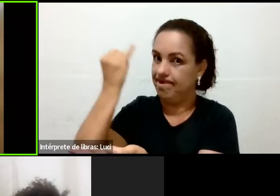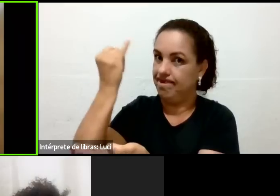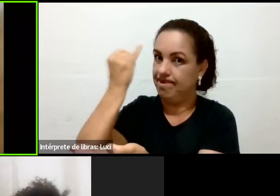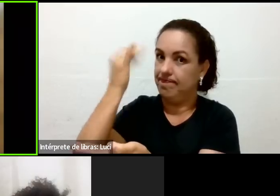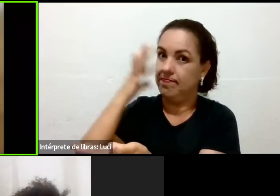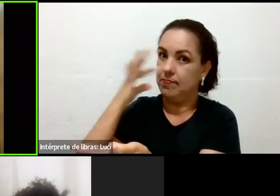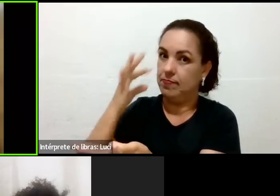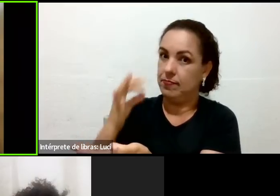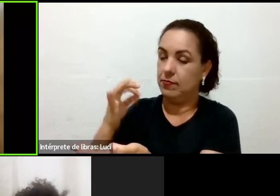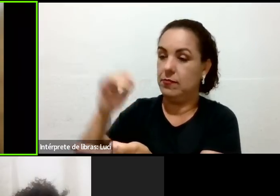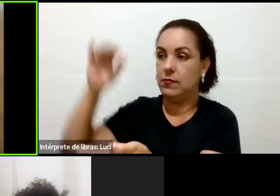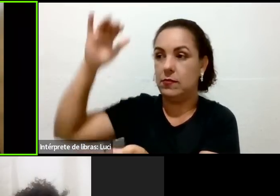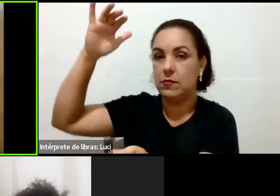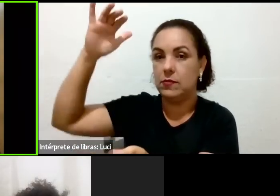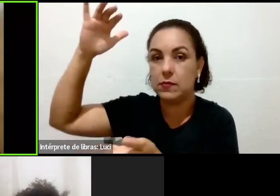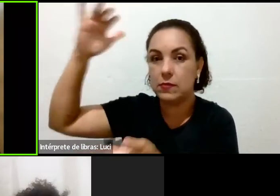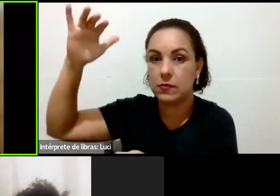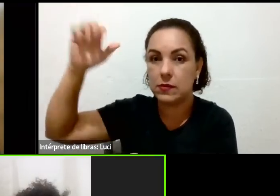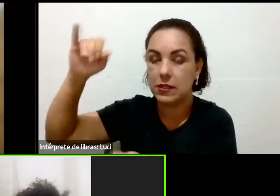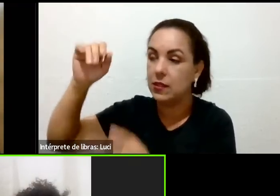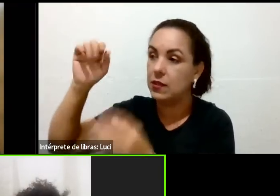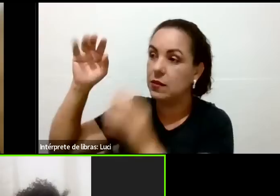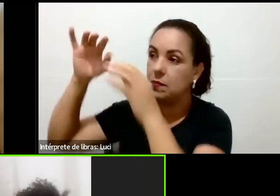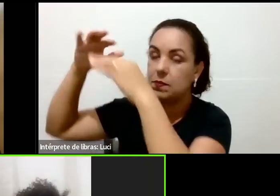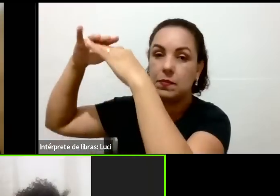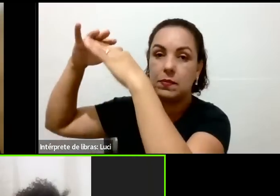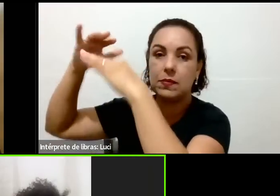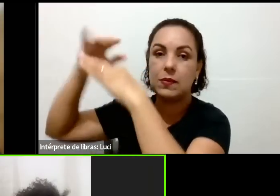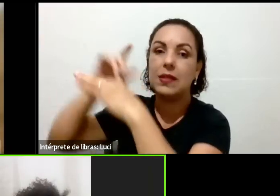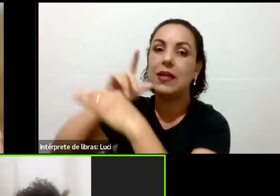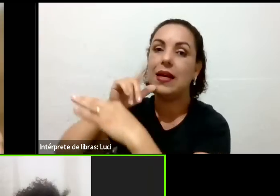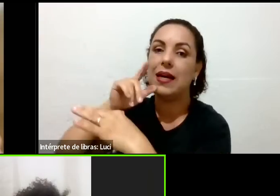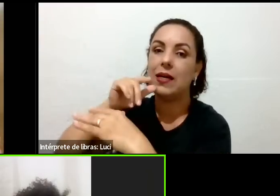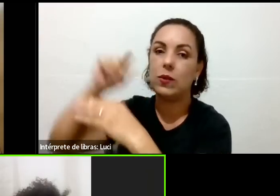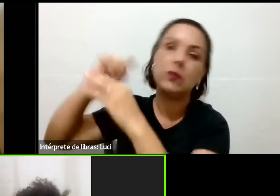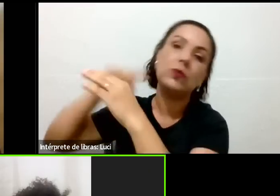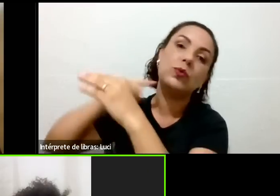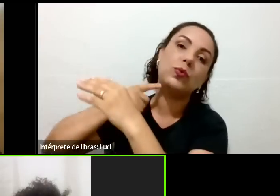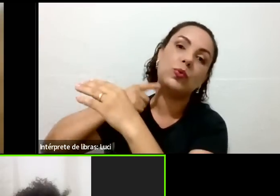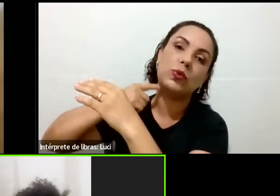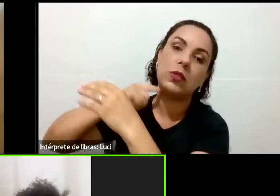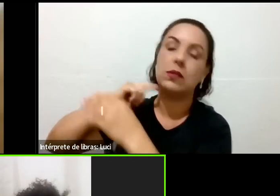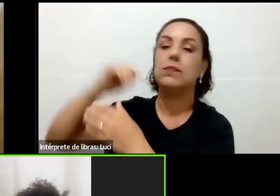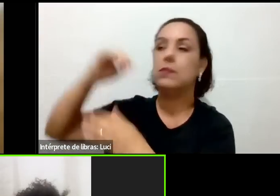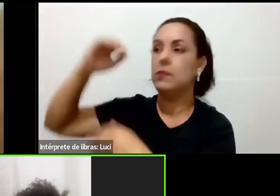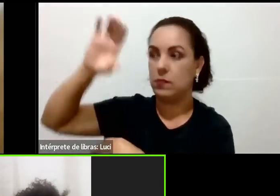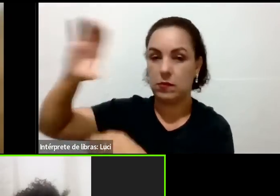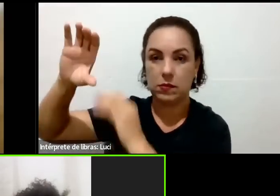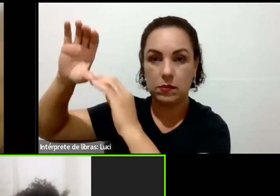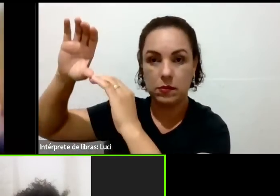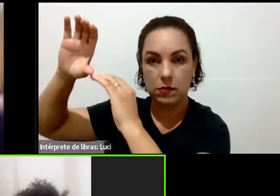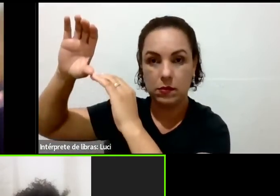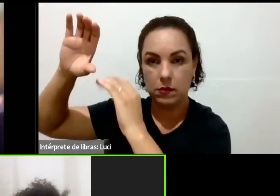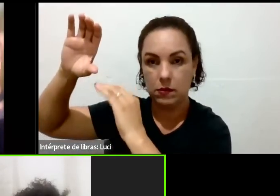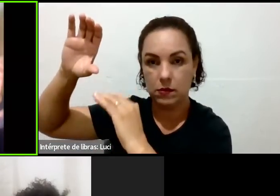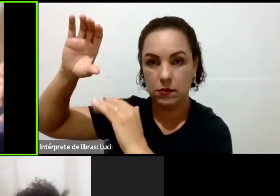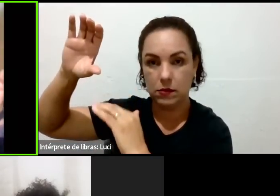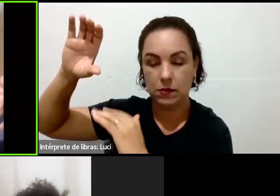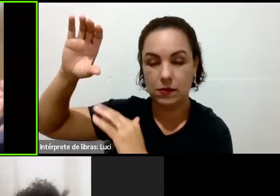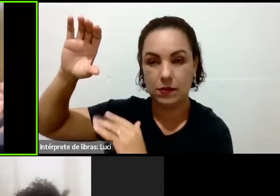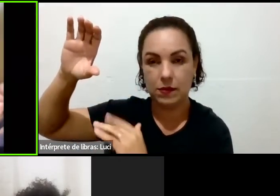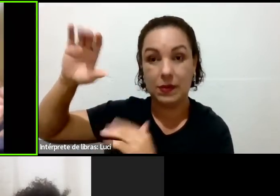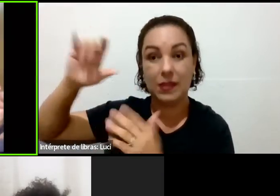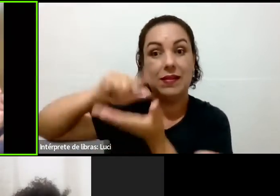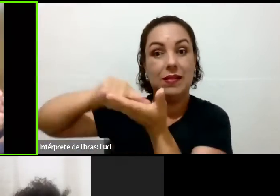vela, se for uma vela com prata coloidal, carvão ativado, ela retém mais a endureza, porque ela é por